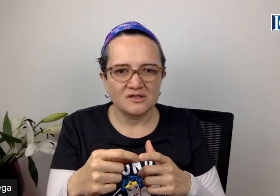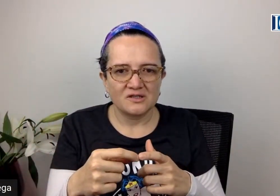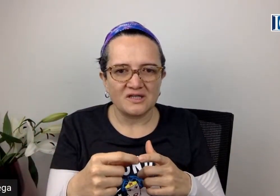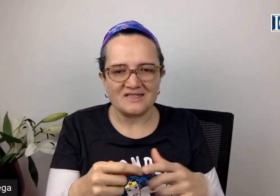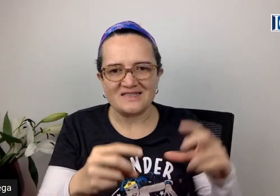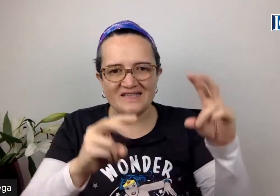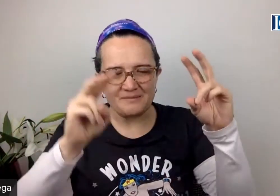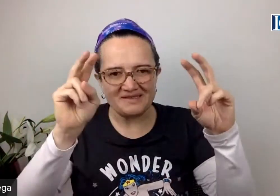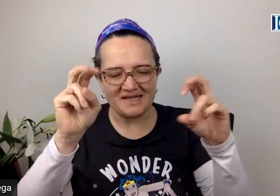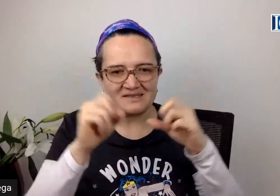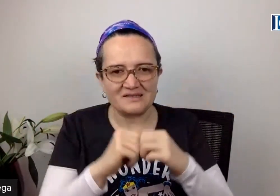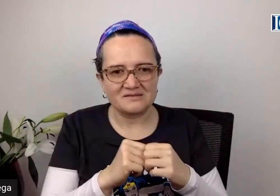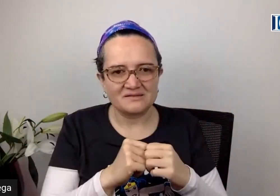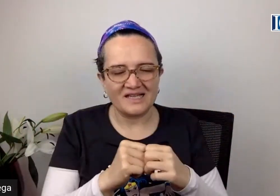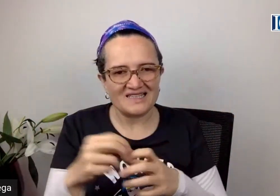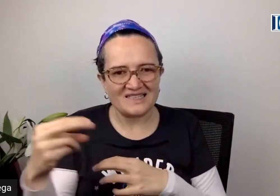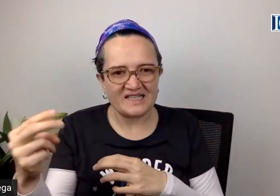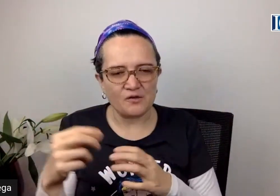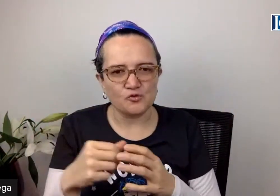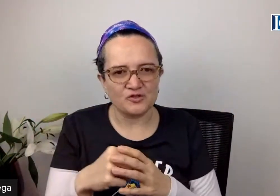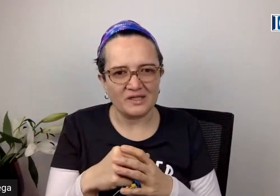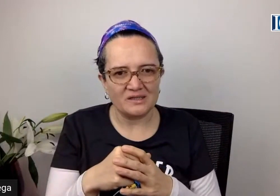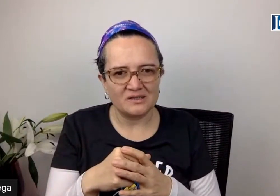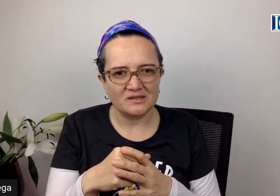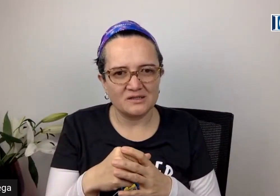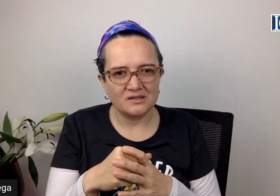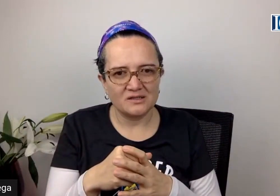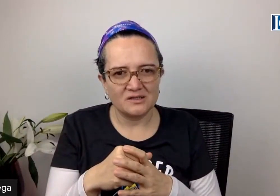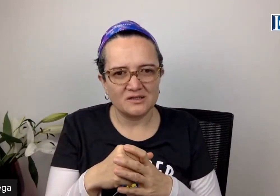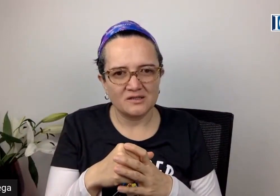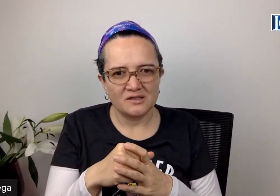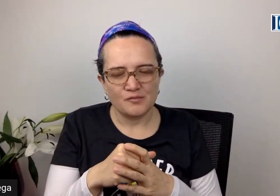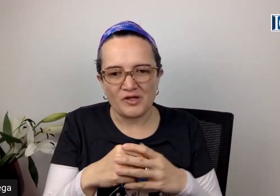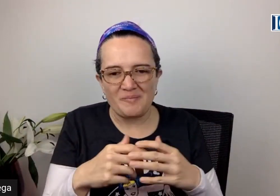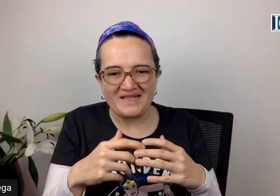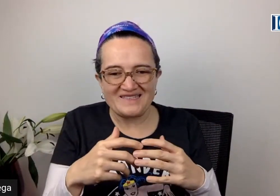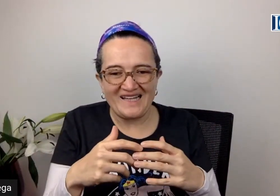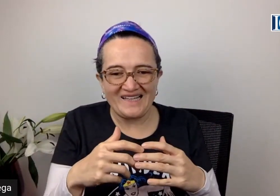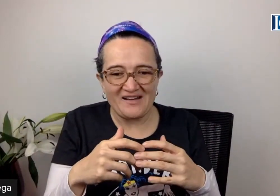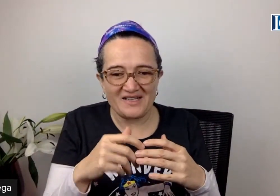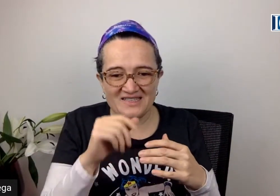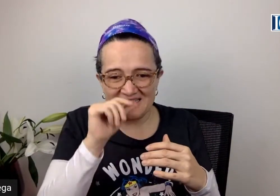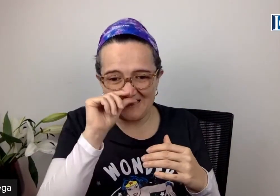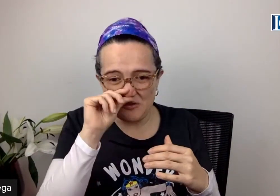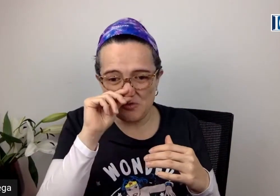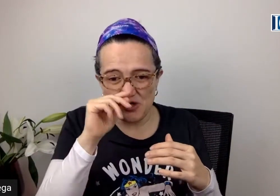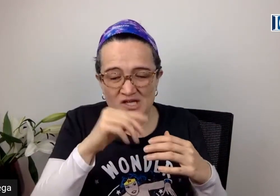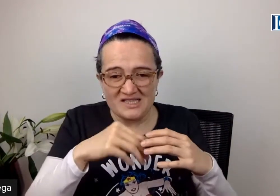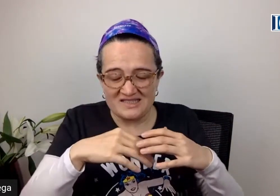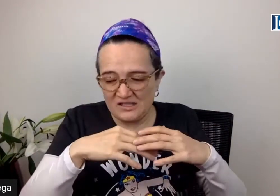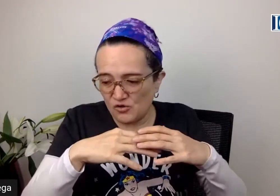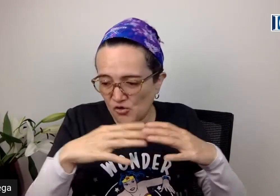es el que maltrata, es el que abusa. Porque pareciera que a veces es como si no